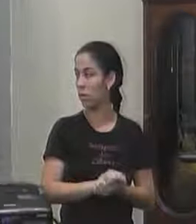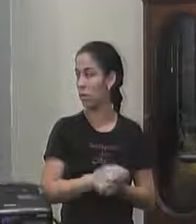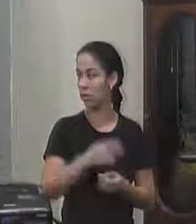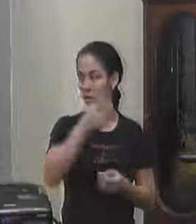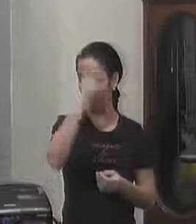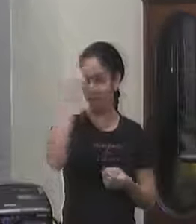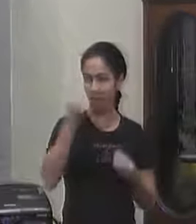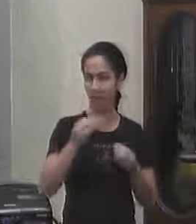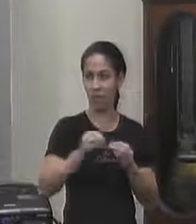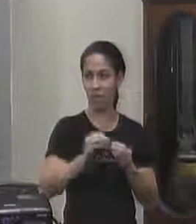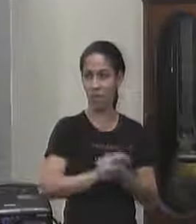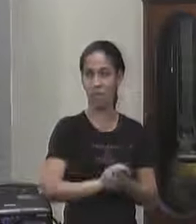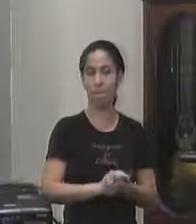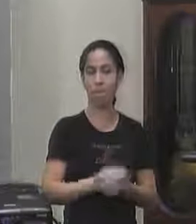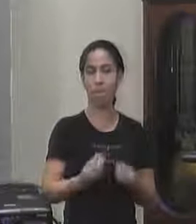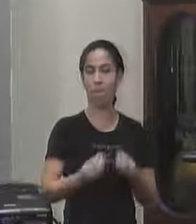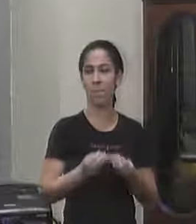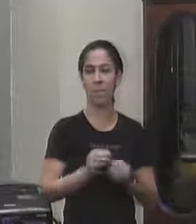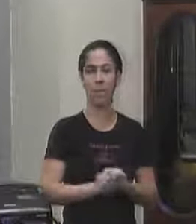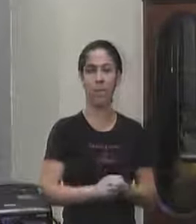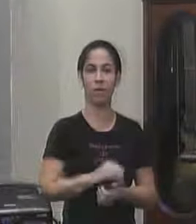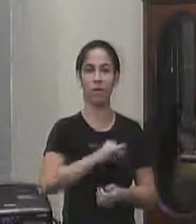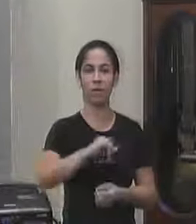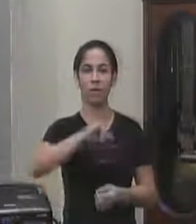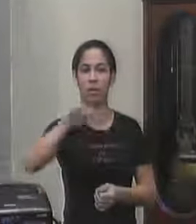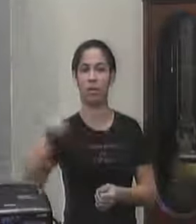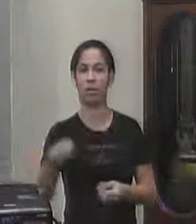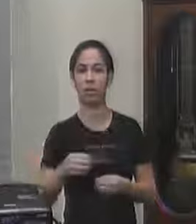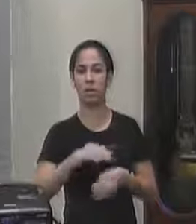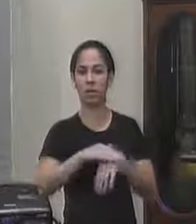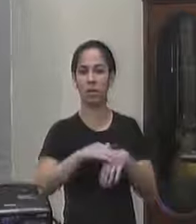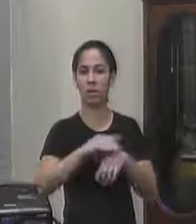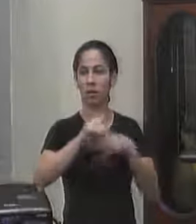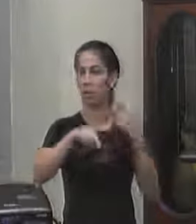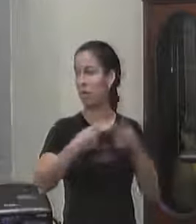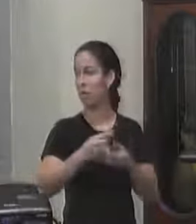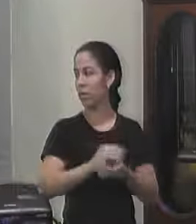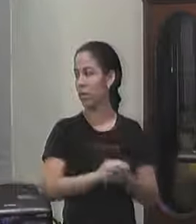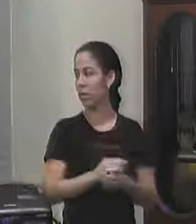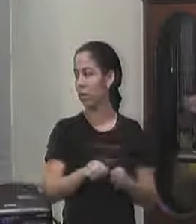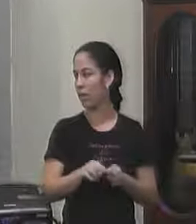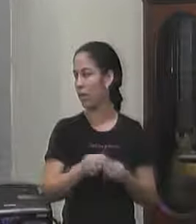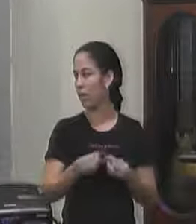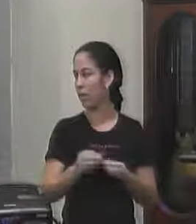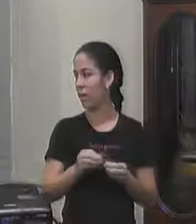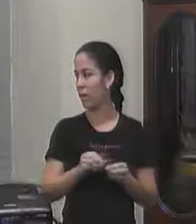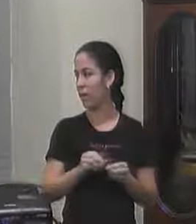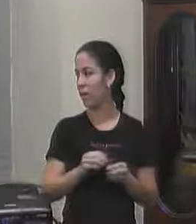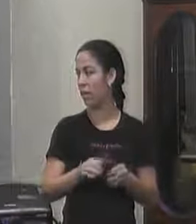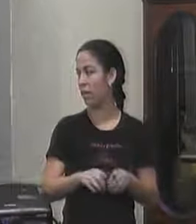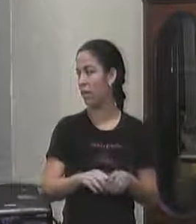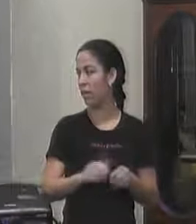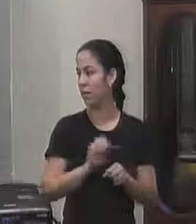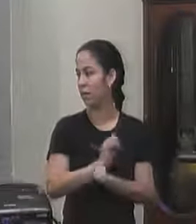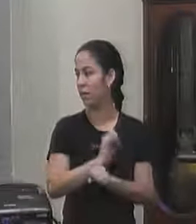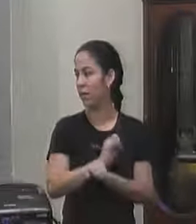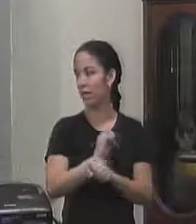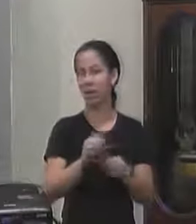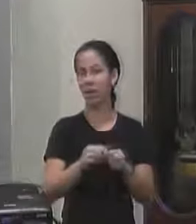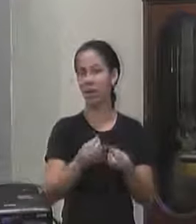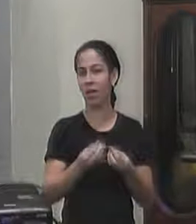então em suas mãos aí se for possível a gente pode conversar depois a partir da resposta ou você já quer alguma coisa